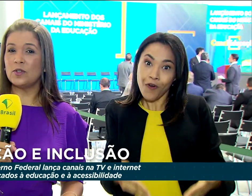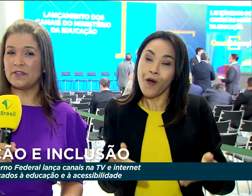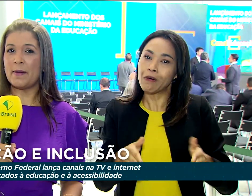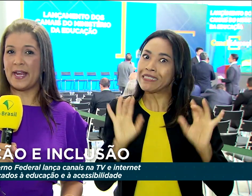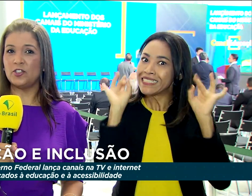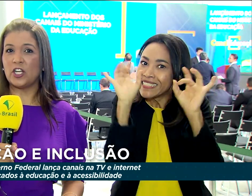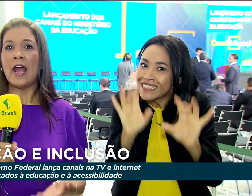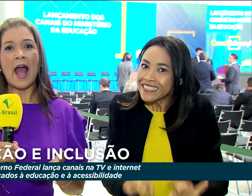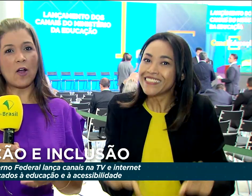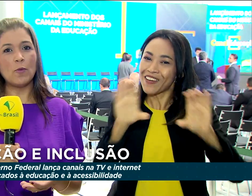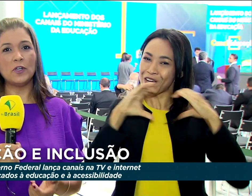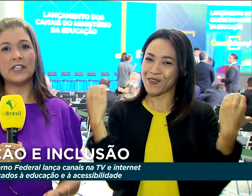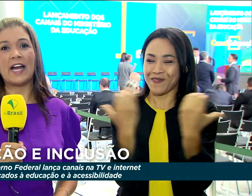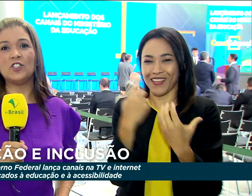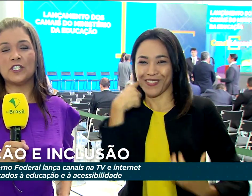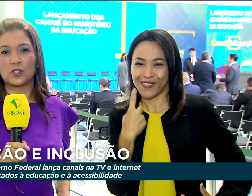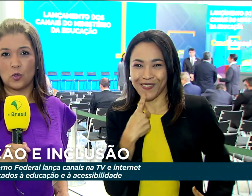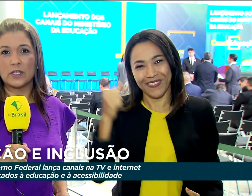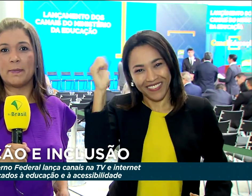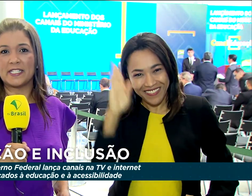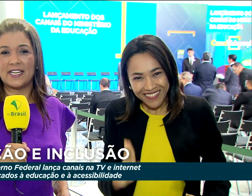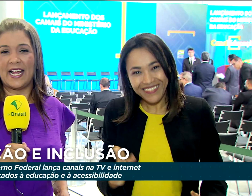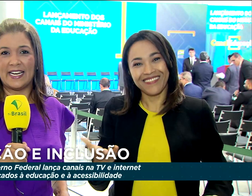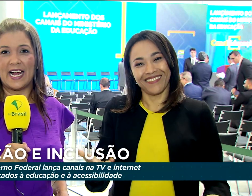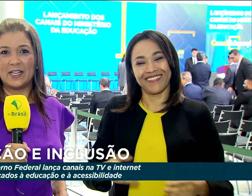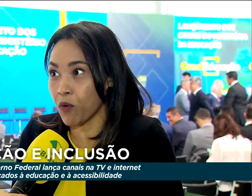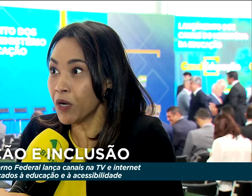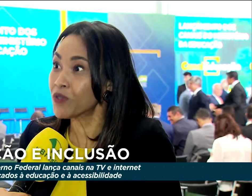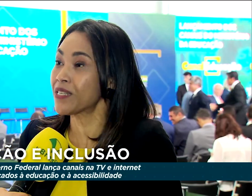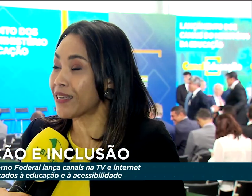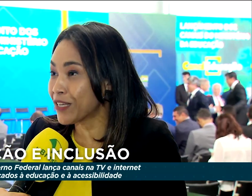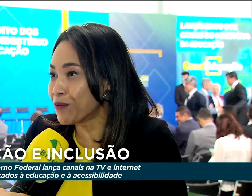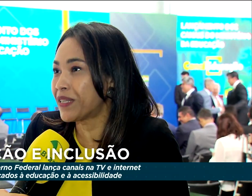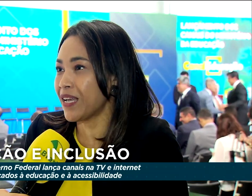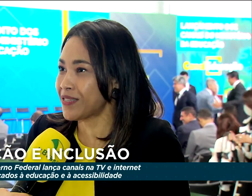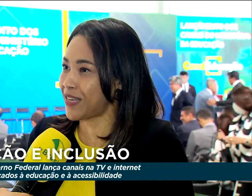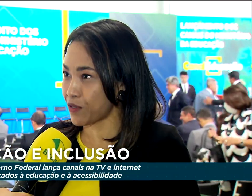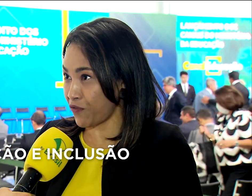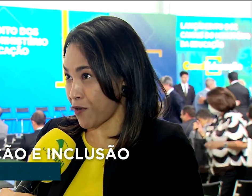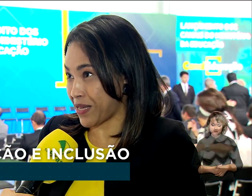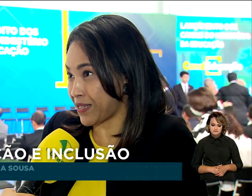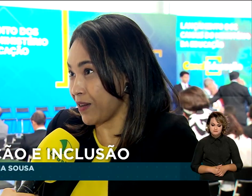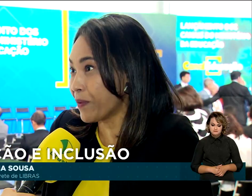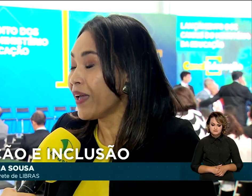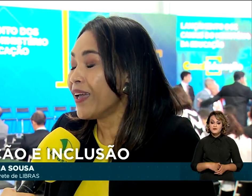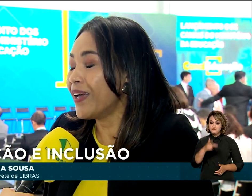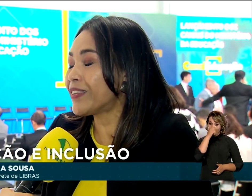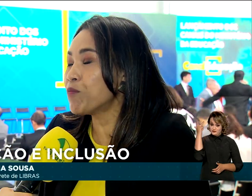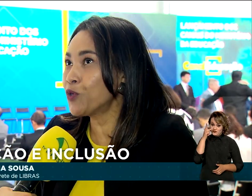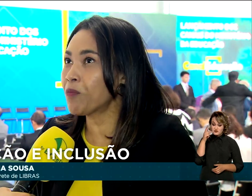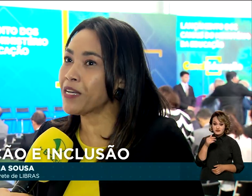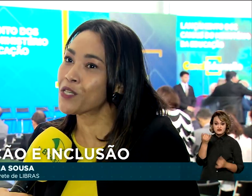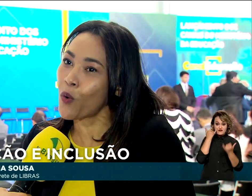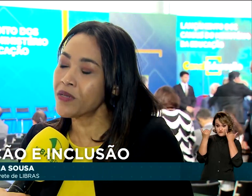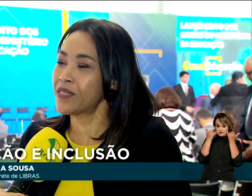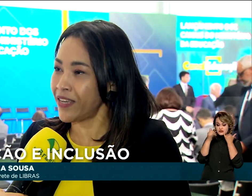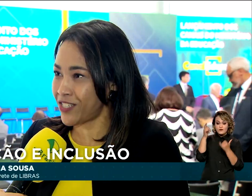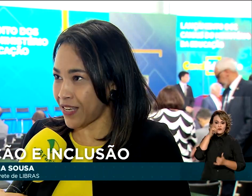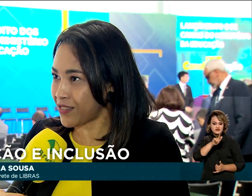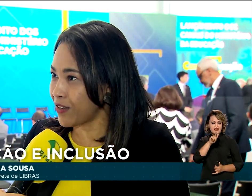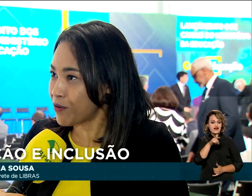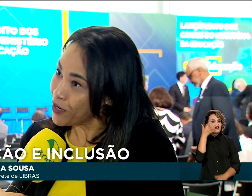exclusivamente à comunidade surda brasileira. Quando o cidadão tem acesso à informação, ele tem muito mais